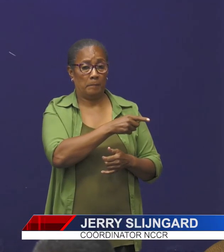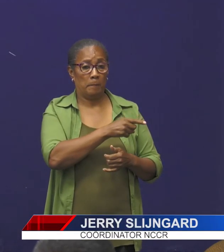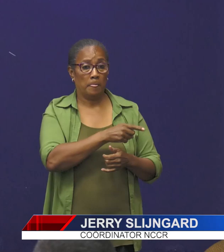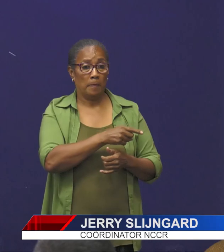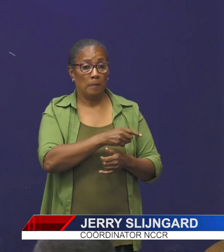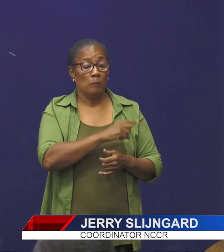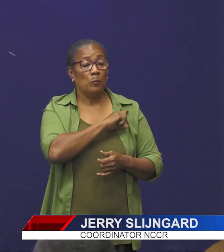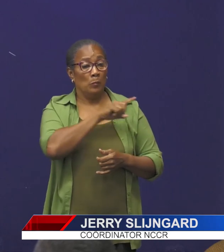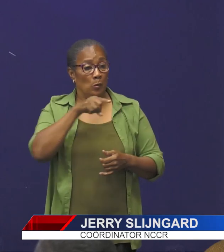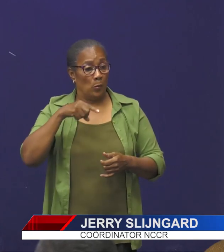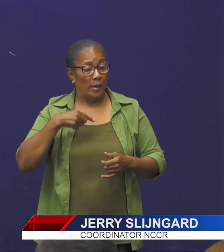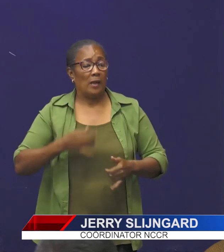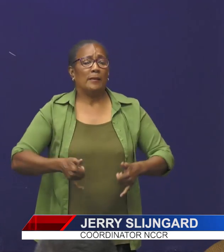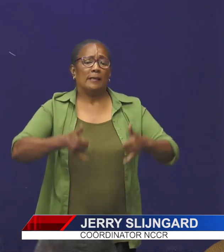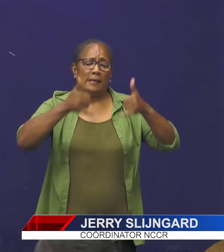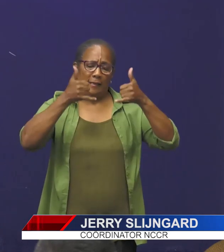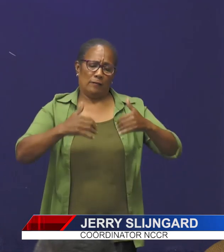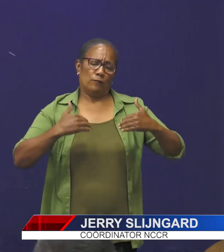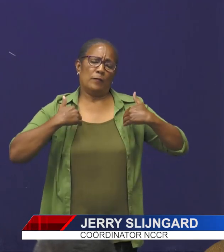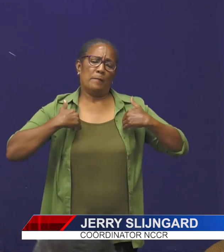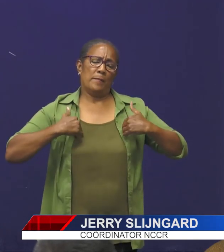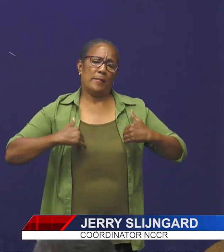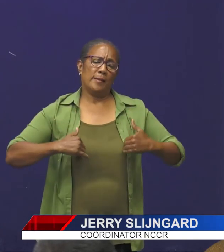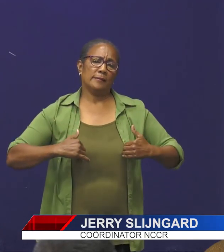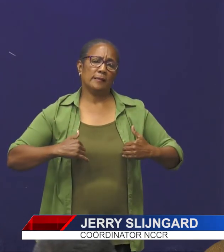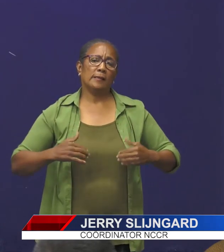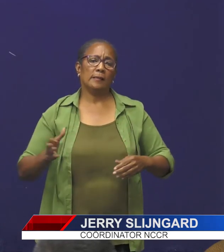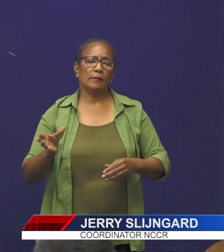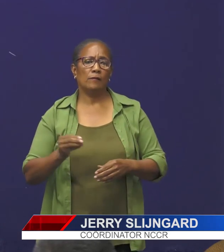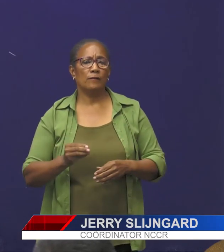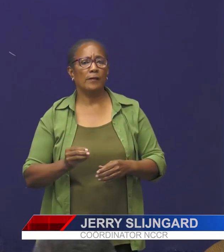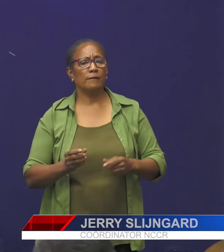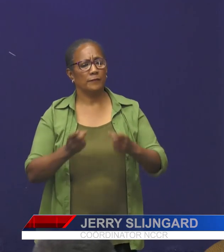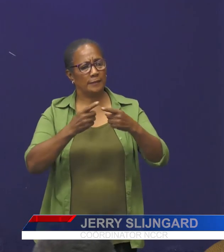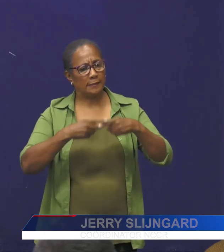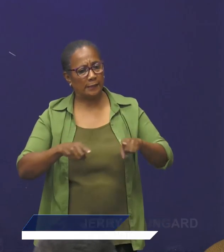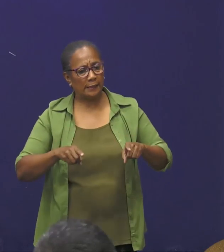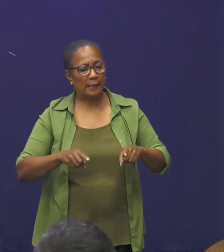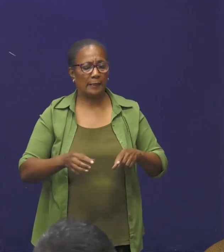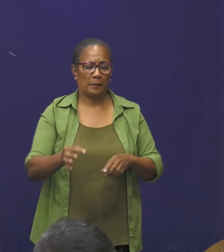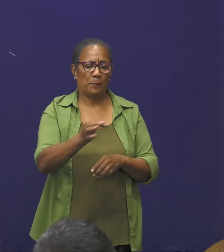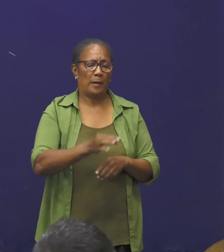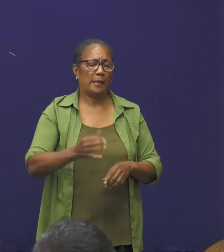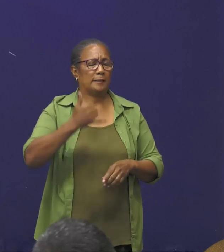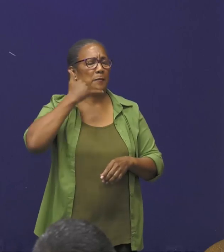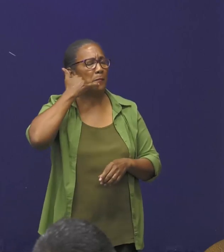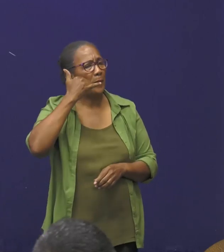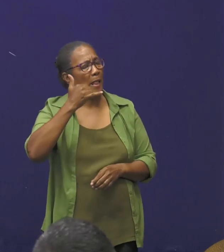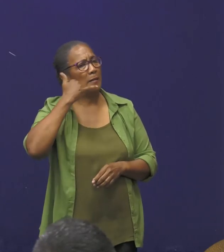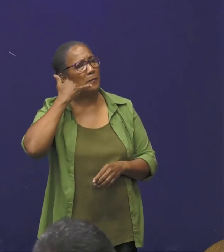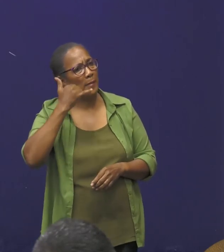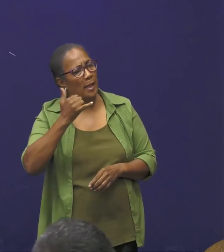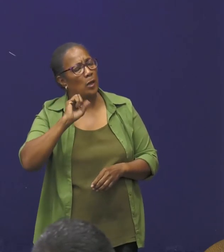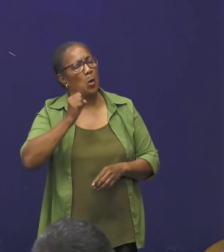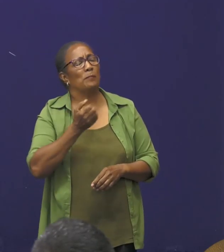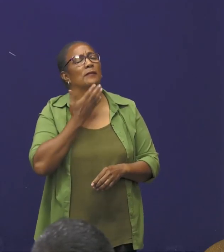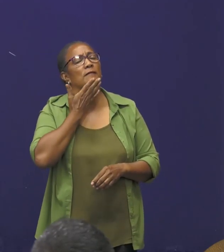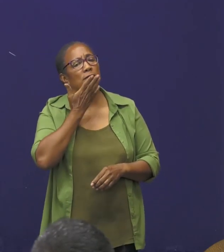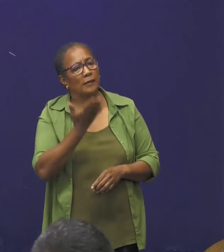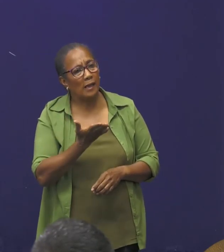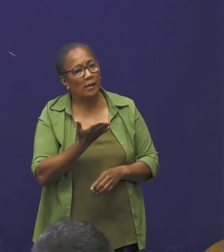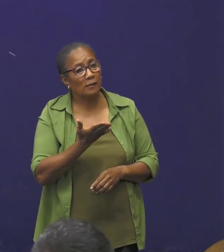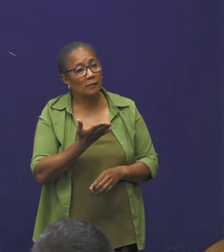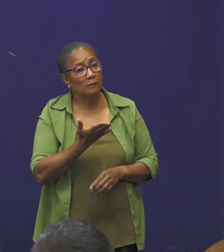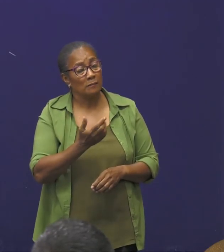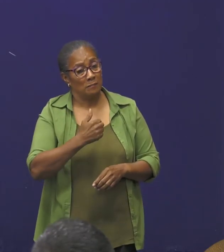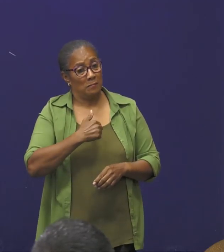we hebben een heleboel mensen, die vanuit alle soort plaatsen, ons bellen, om te vragen, van,